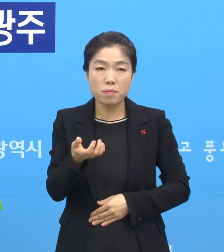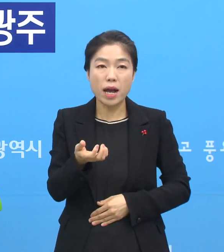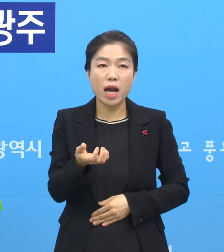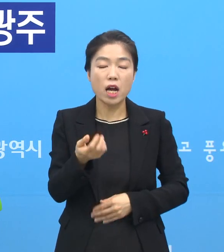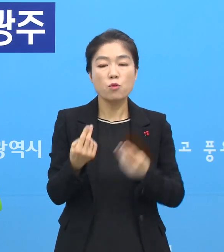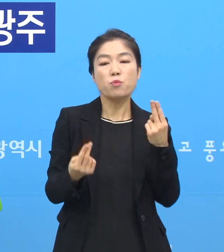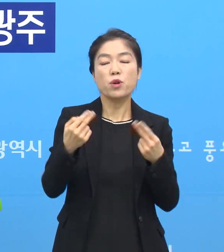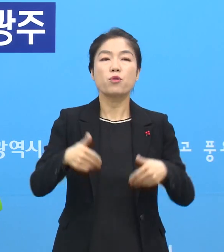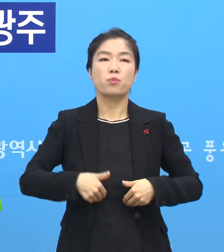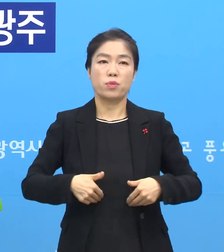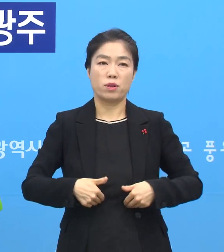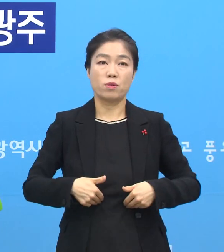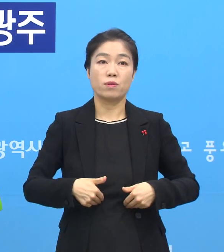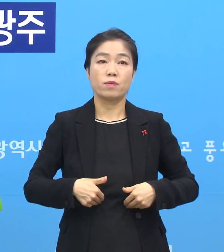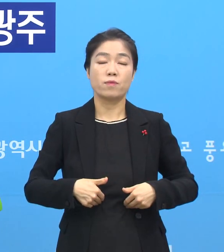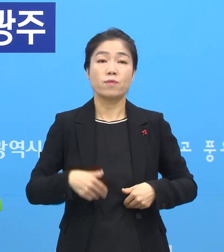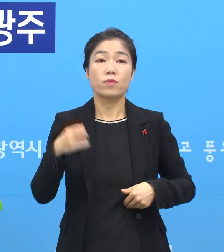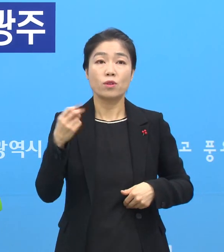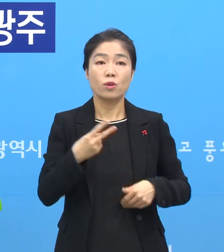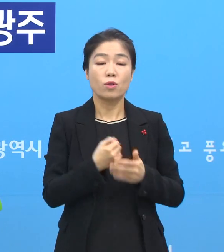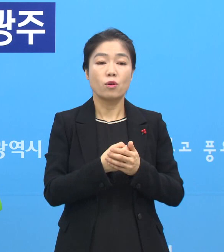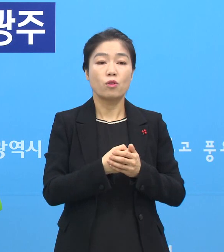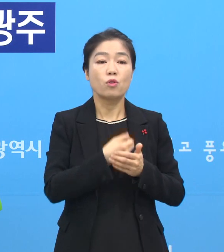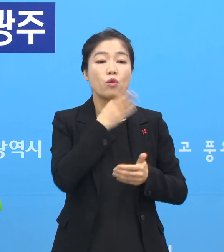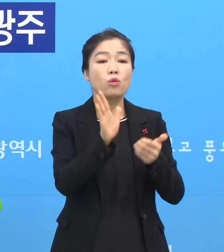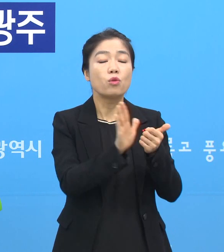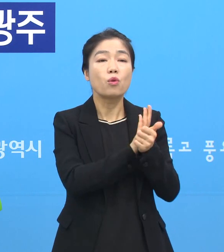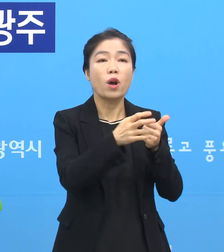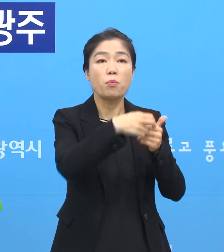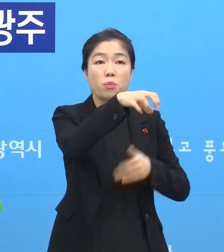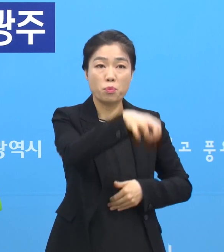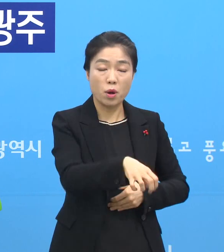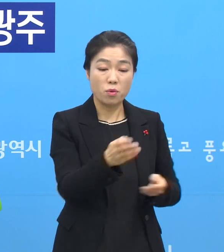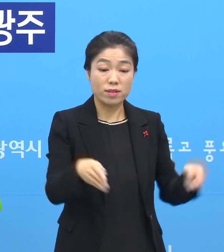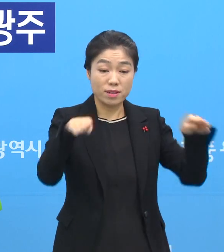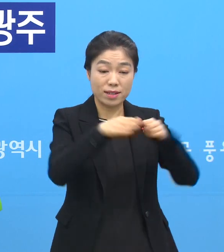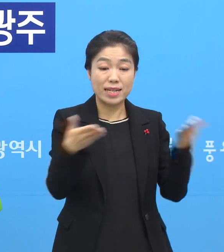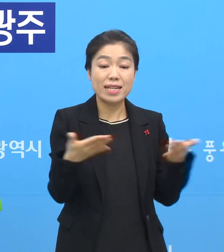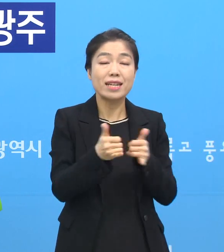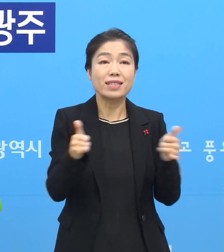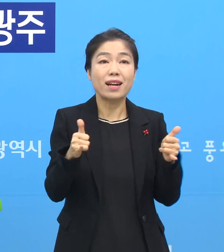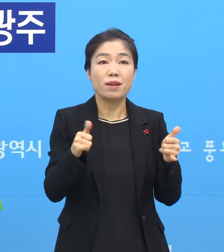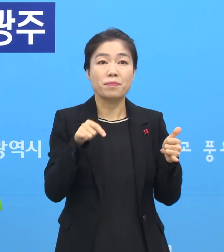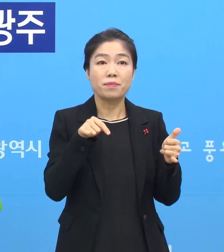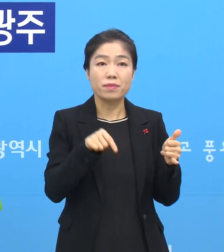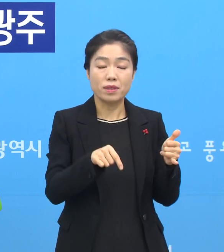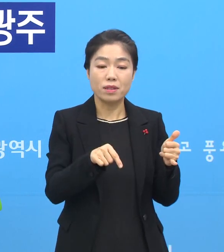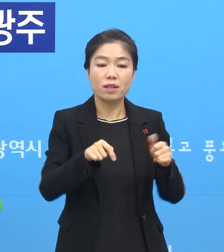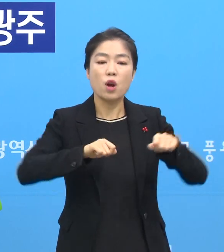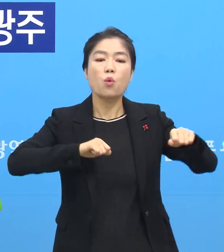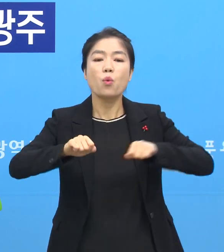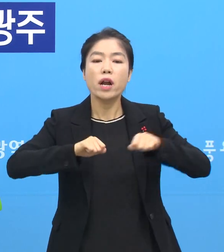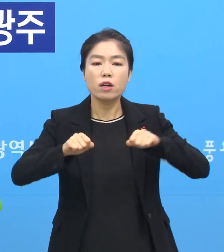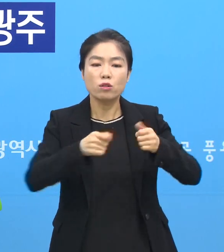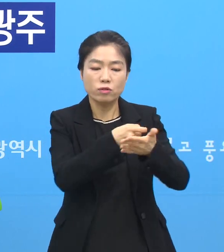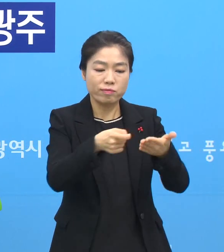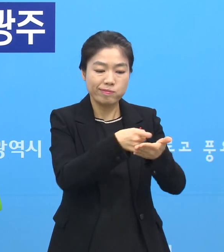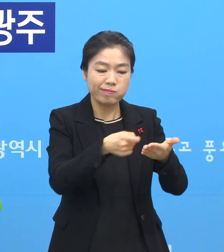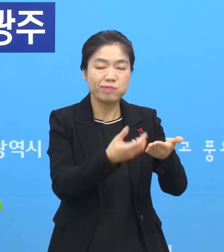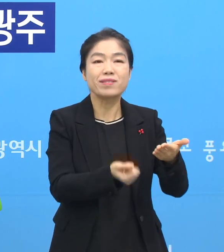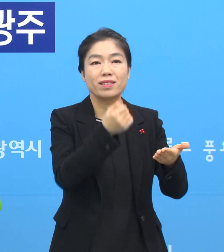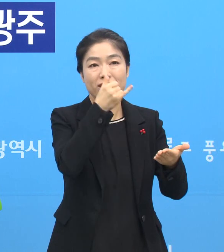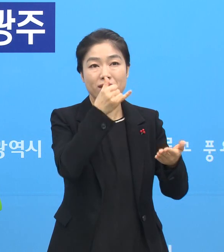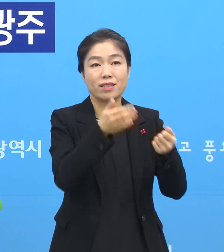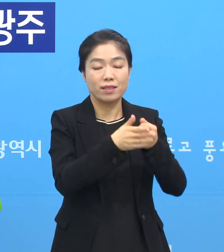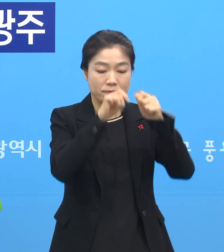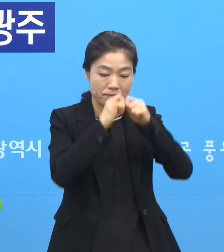비교해 볼 필요가 있고요. 또 우리 요양병원이나 시설 같은 데는 직원들의 어떤 활동 일지나 이런 것들이 있기 때문에